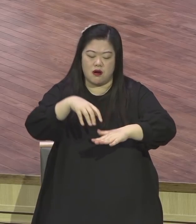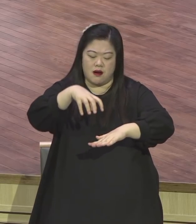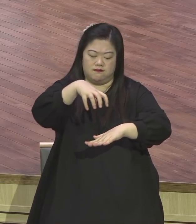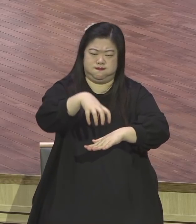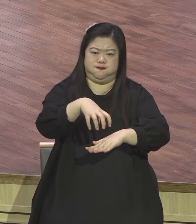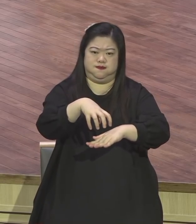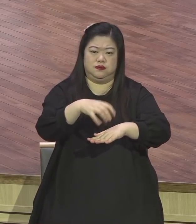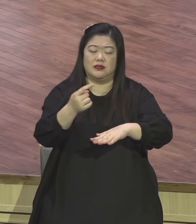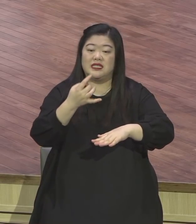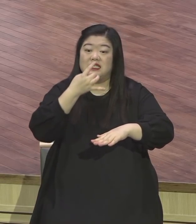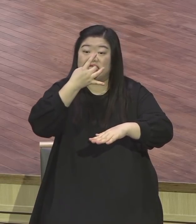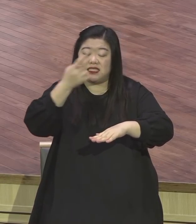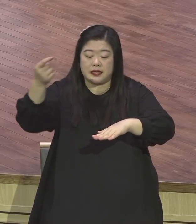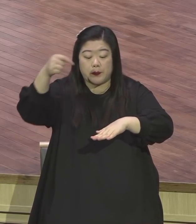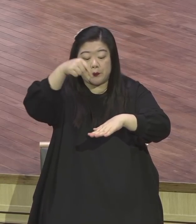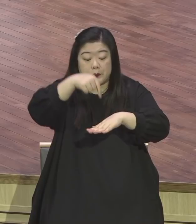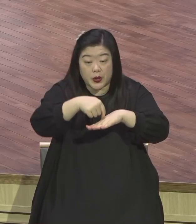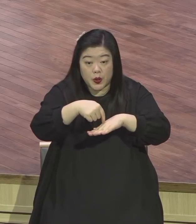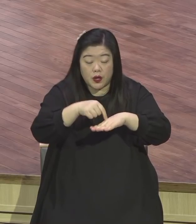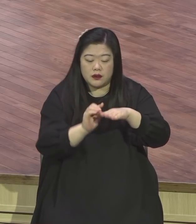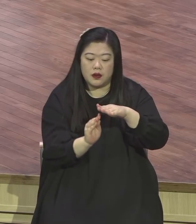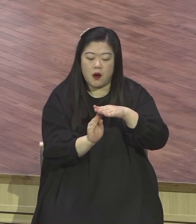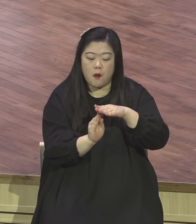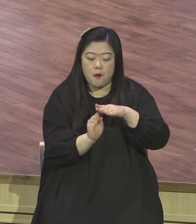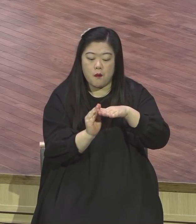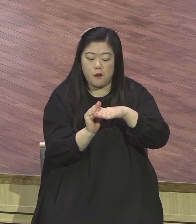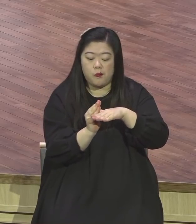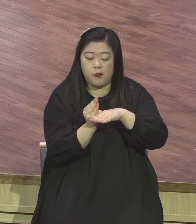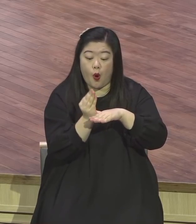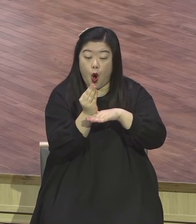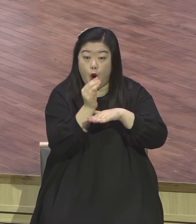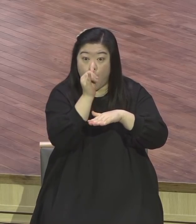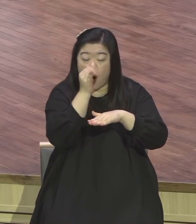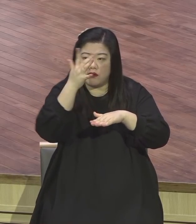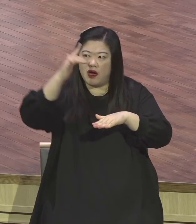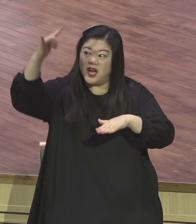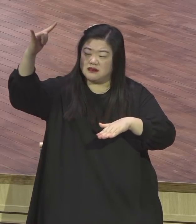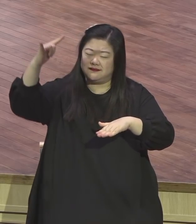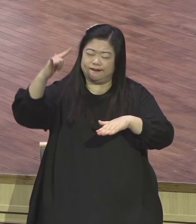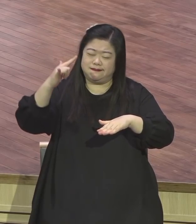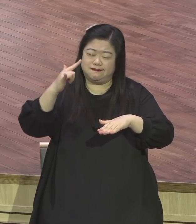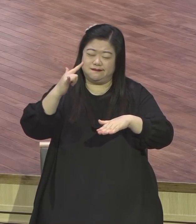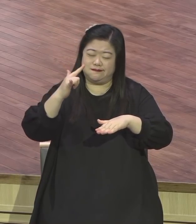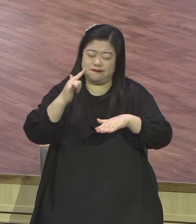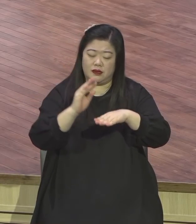나오나 해가 돋은 후에 타서 뿌리가 없어지므로 말랐고